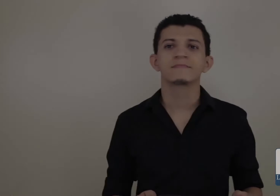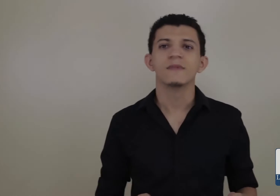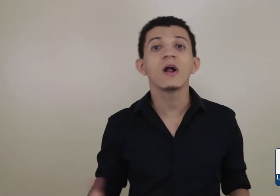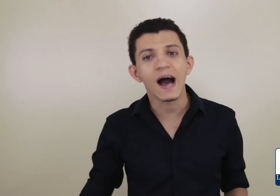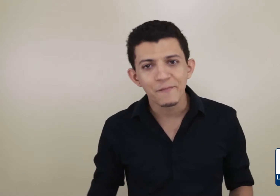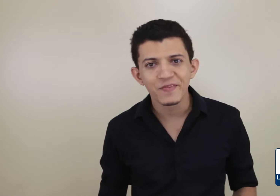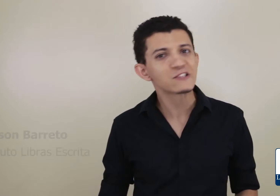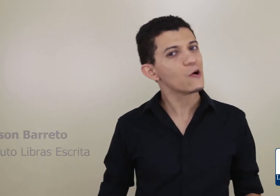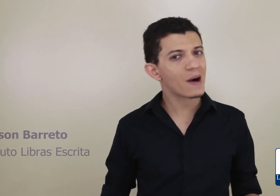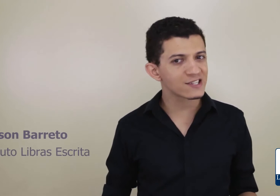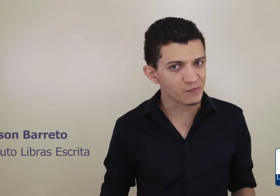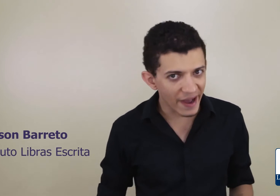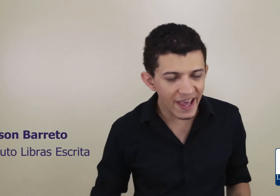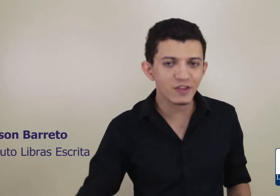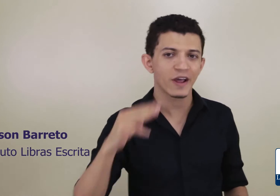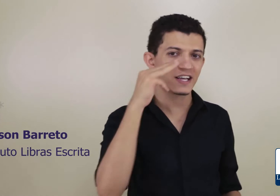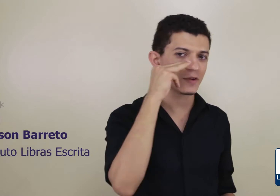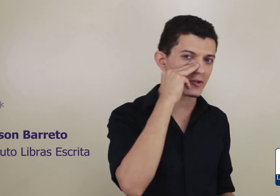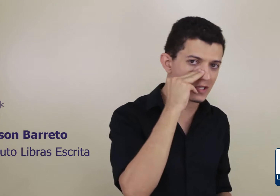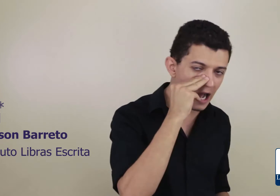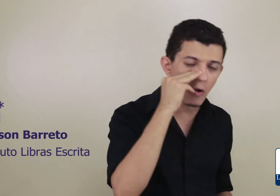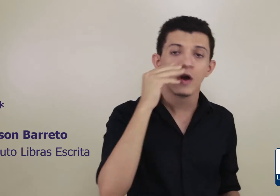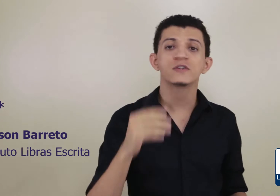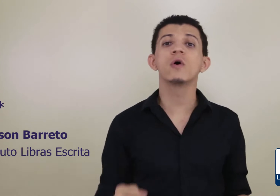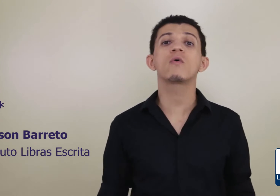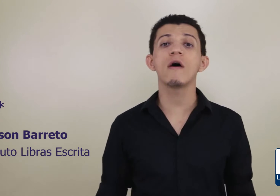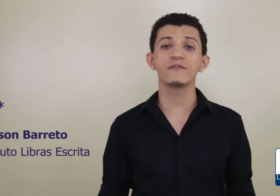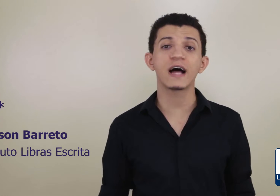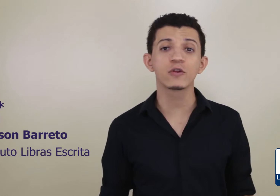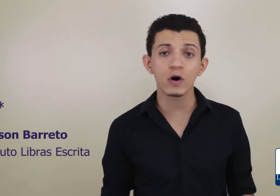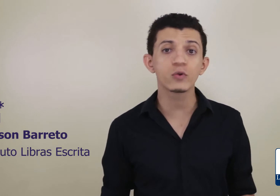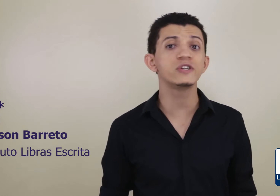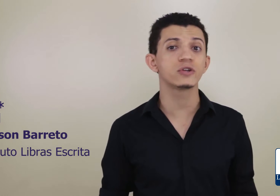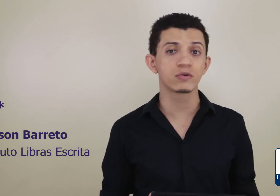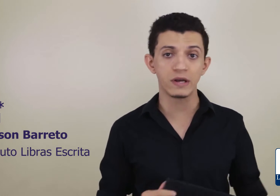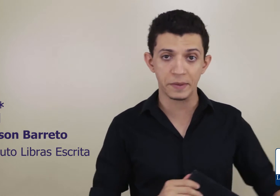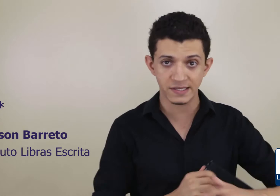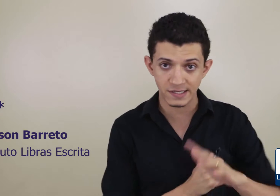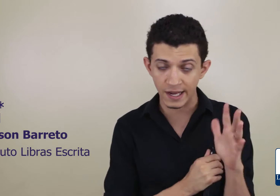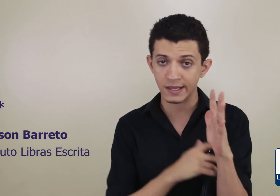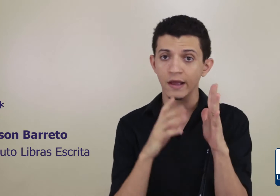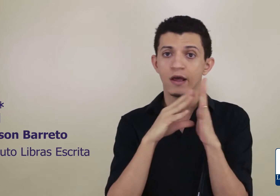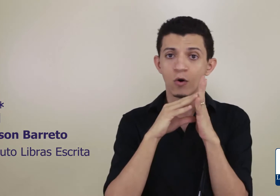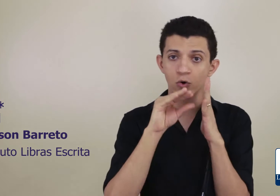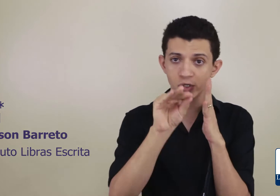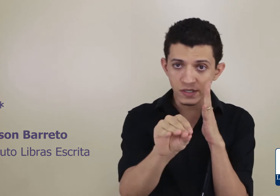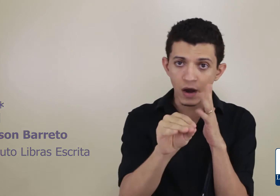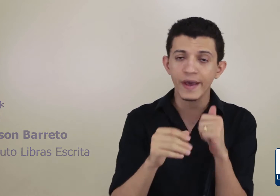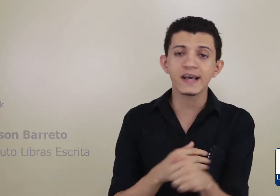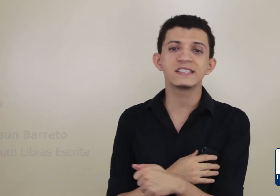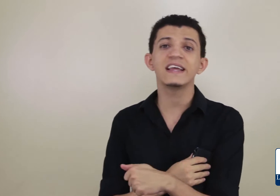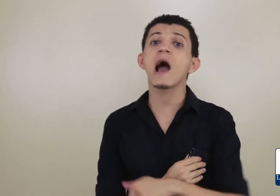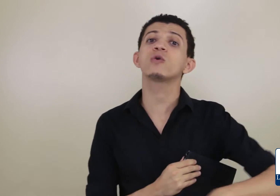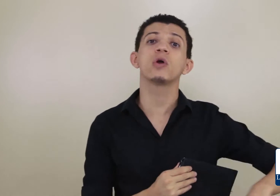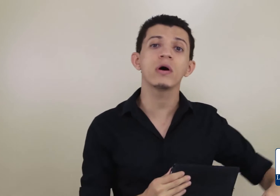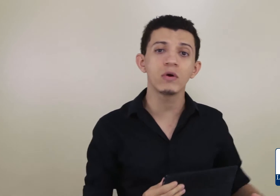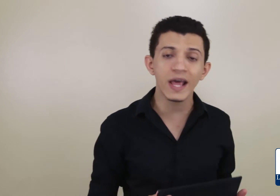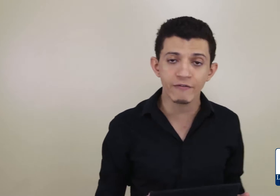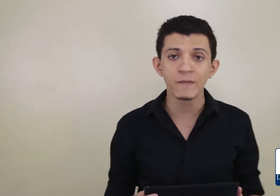Olá, eu sou o Márcio Barreto, este é o meu sinal, sou o cofundador do Instituto Libras Escrita, cujo sinal é esse, e autor do livro